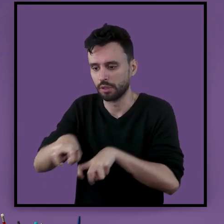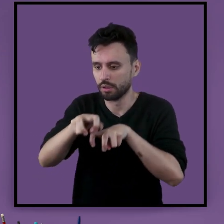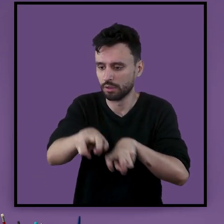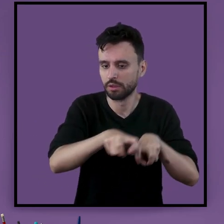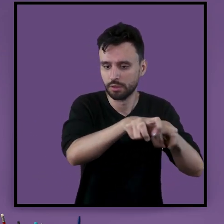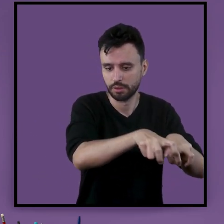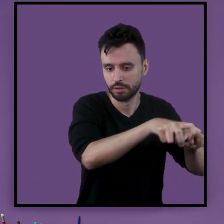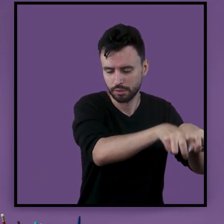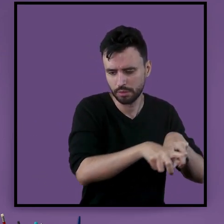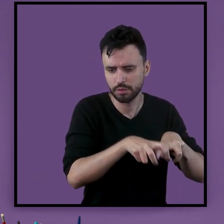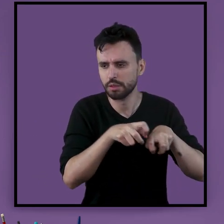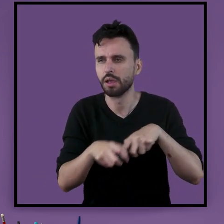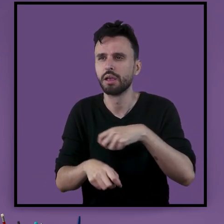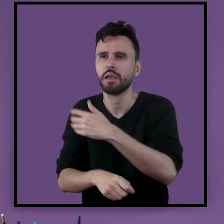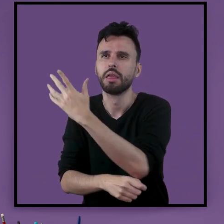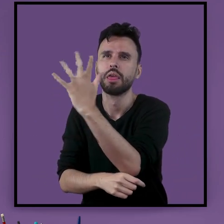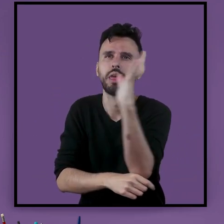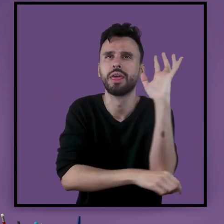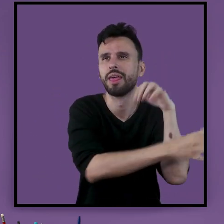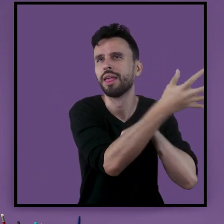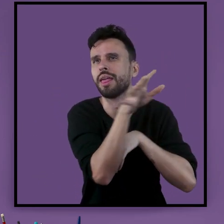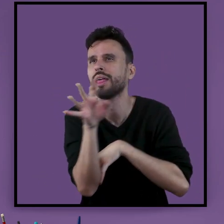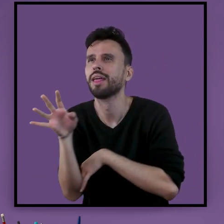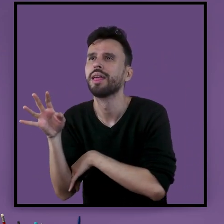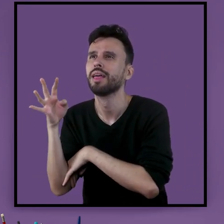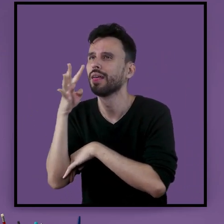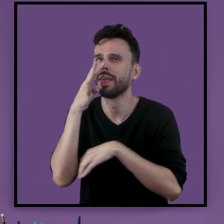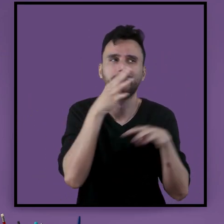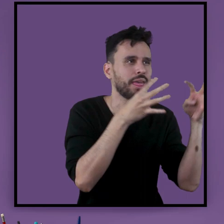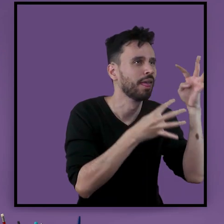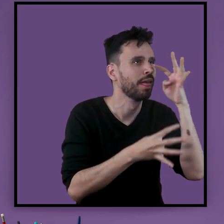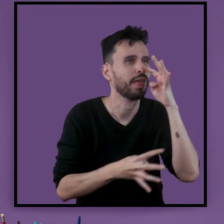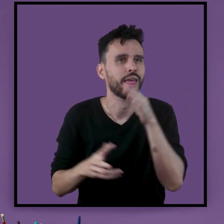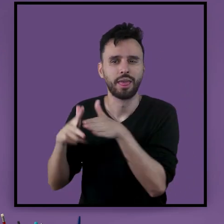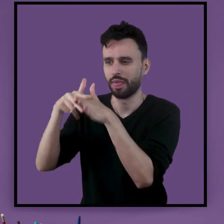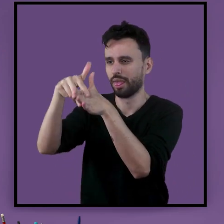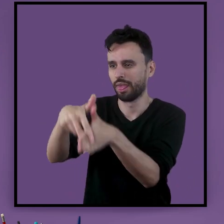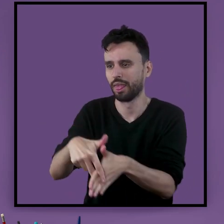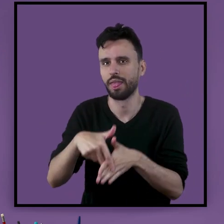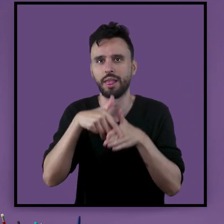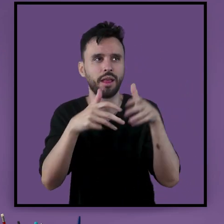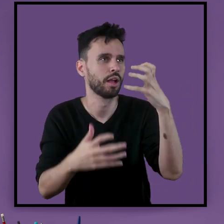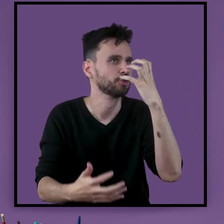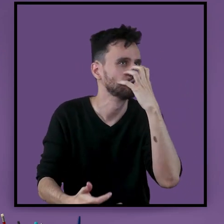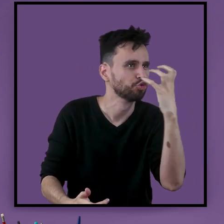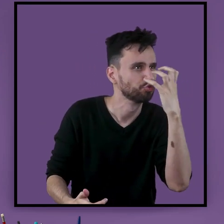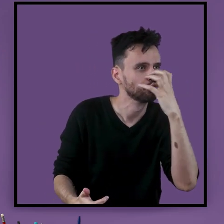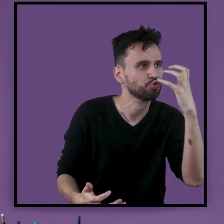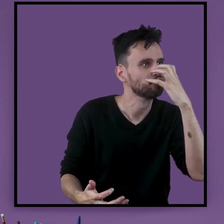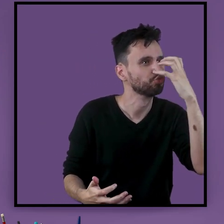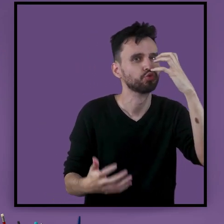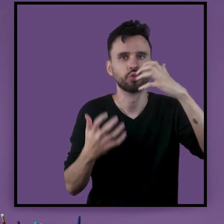paixão pela natureza, pelos animais, o cavalo, o cachorro, o cantar,